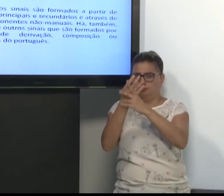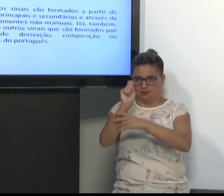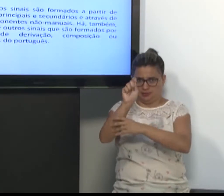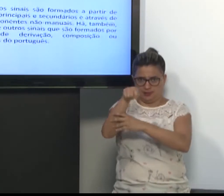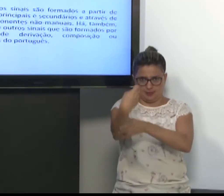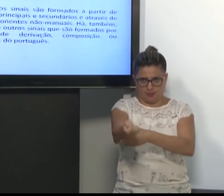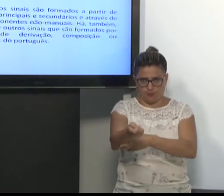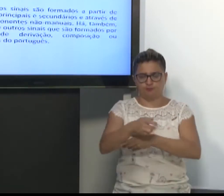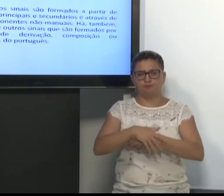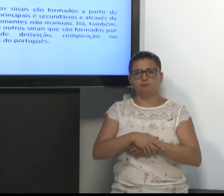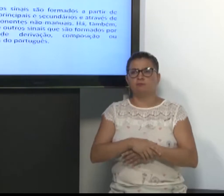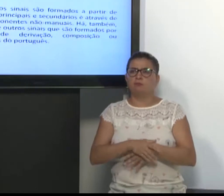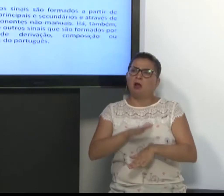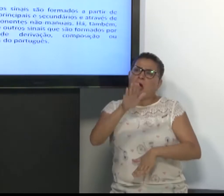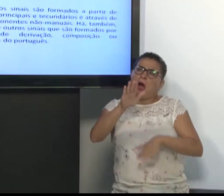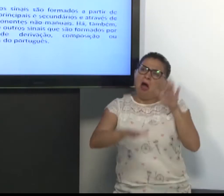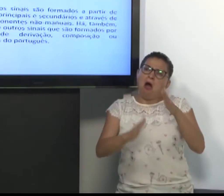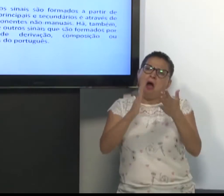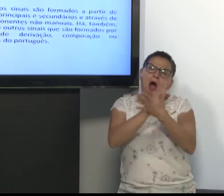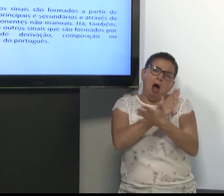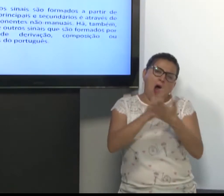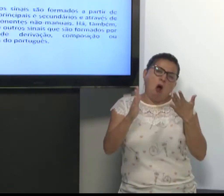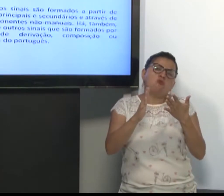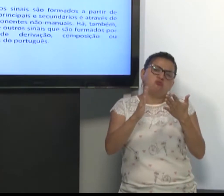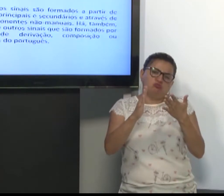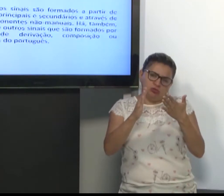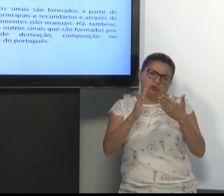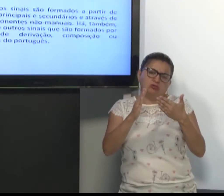fonologia. Juntamente com os parâmetros. Para criar os sinais.